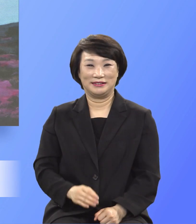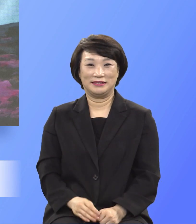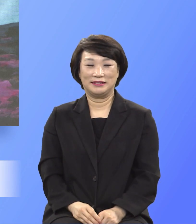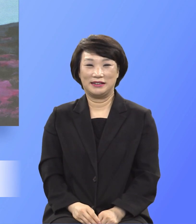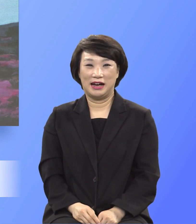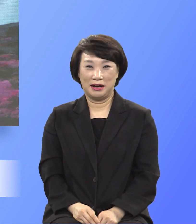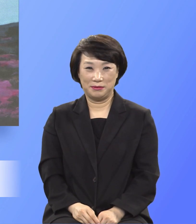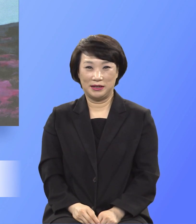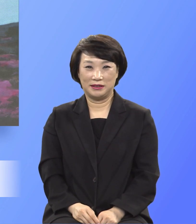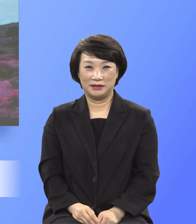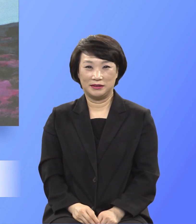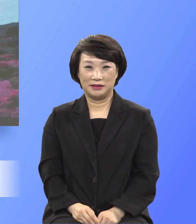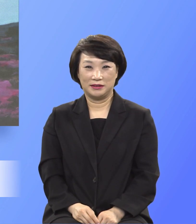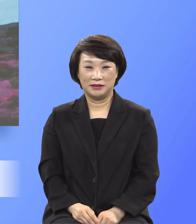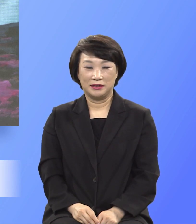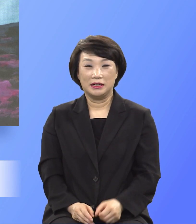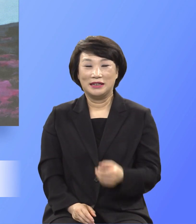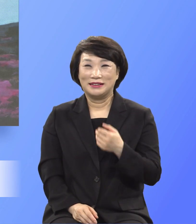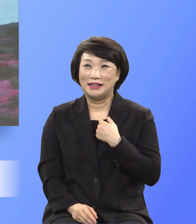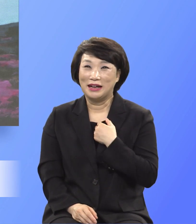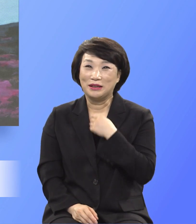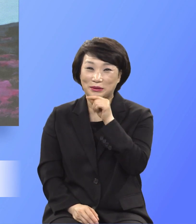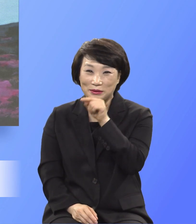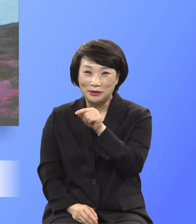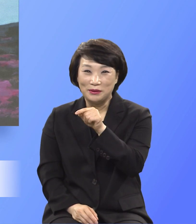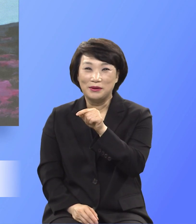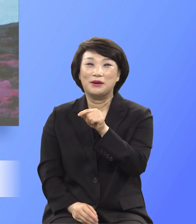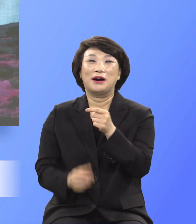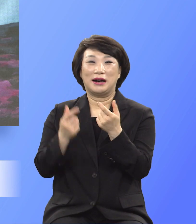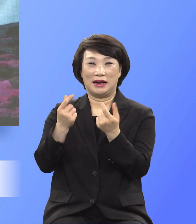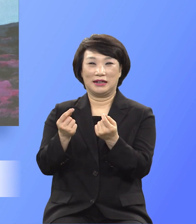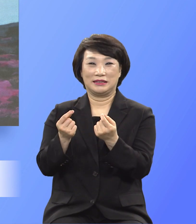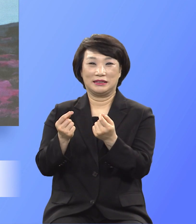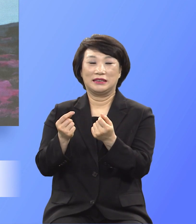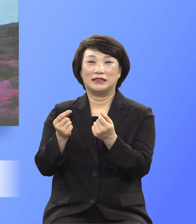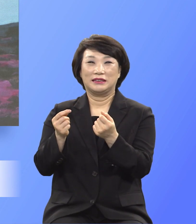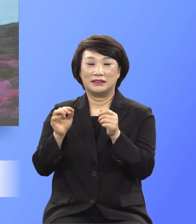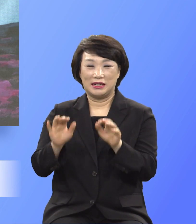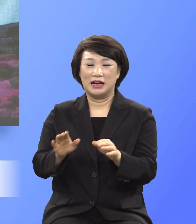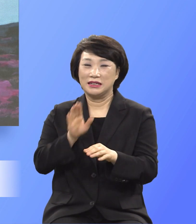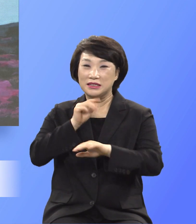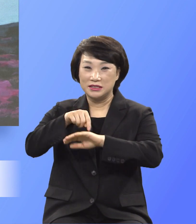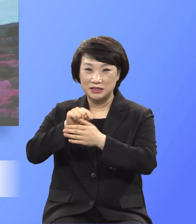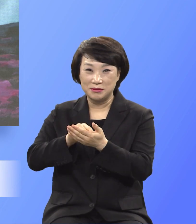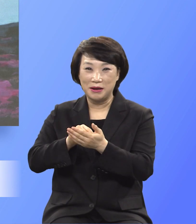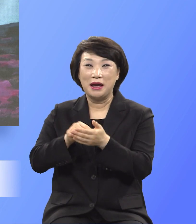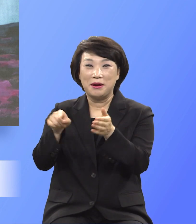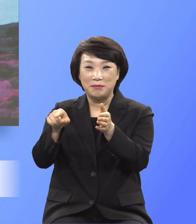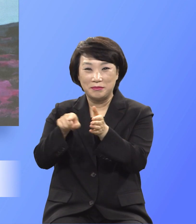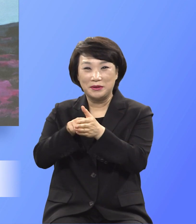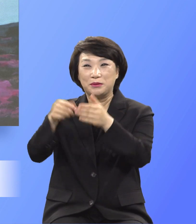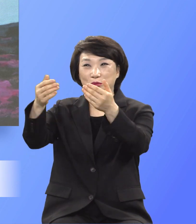내게도 그렇게 할 진실한 믿음을 주시옵시고